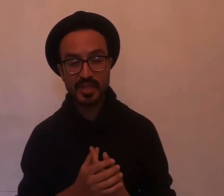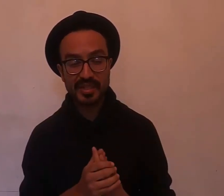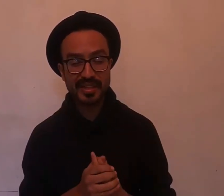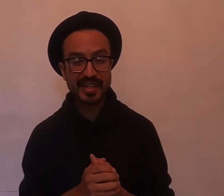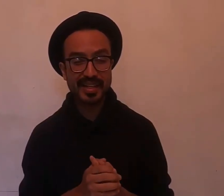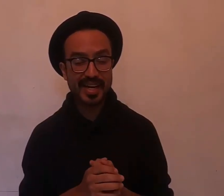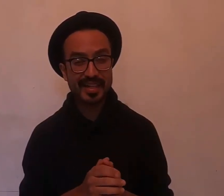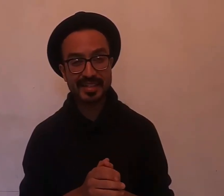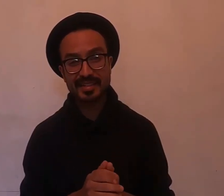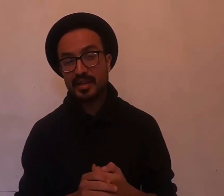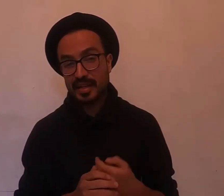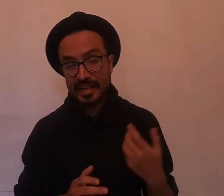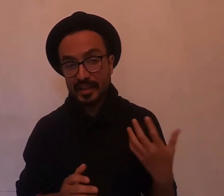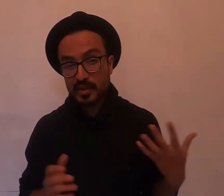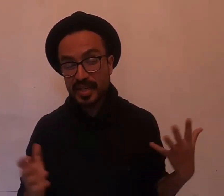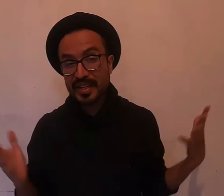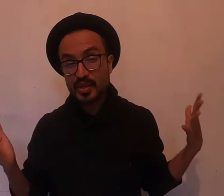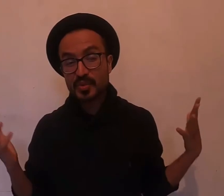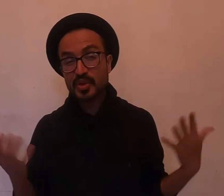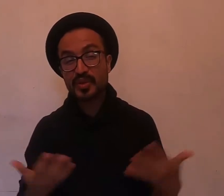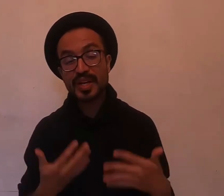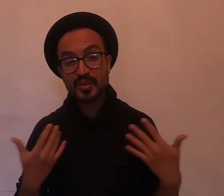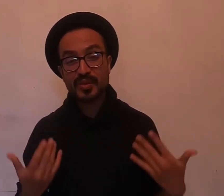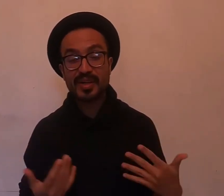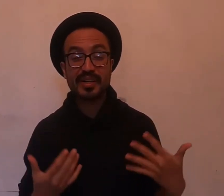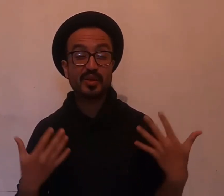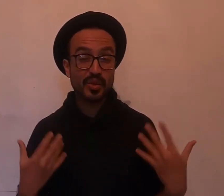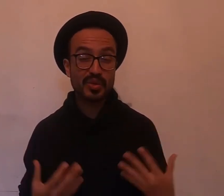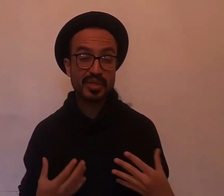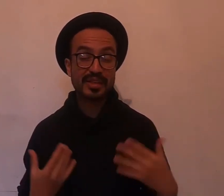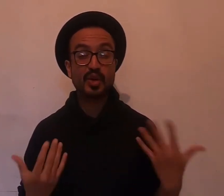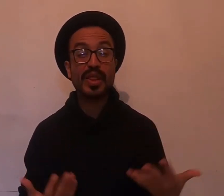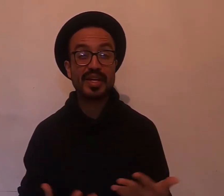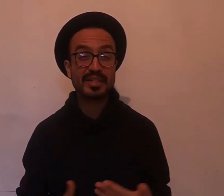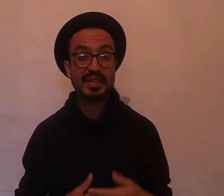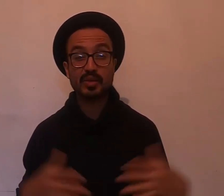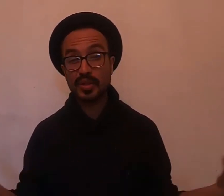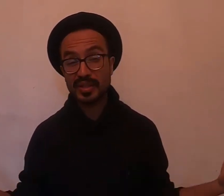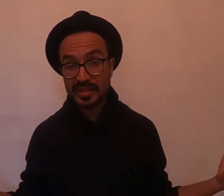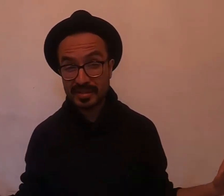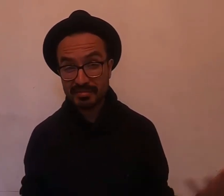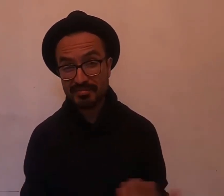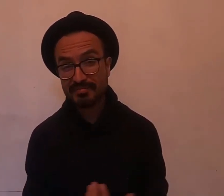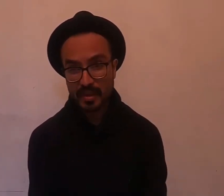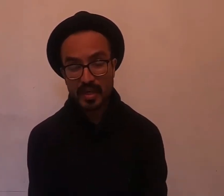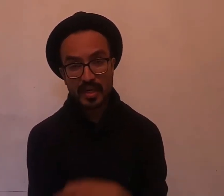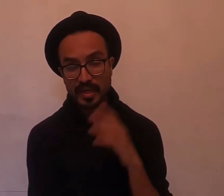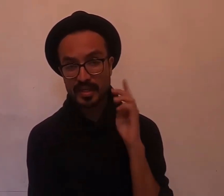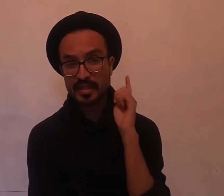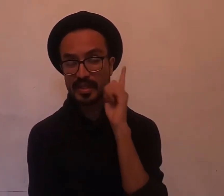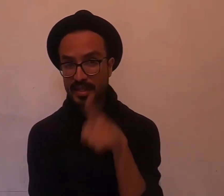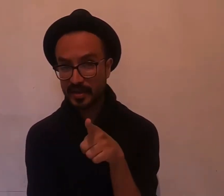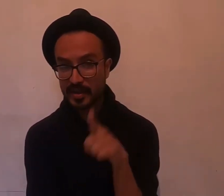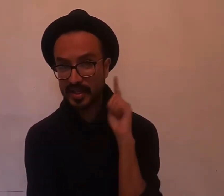arraigadas en realidad nos han hecho mucho daño a todos, a todas, a todes. Y sí creo que